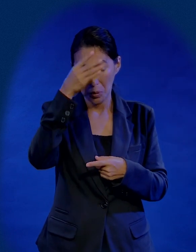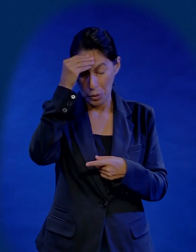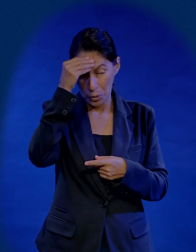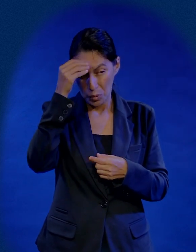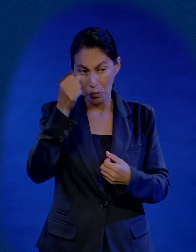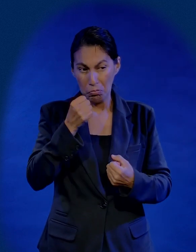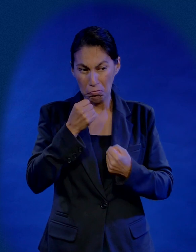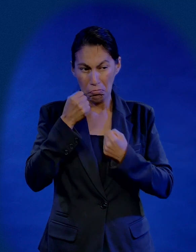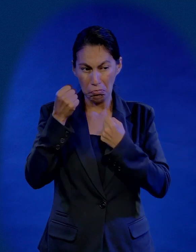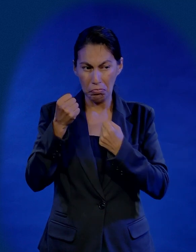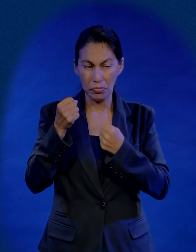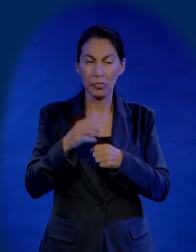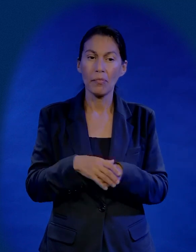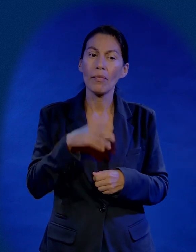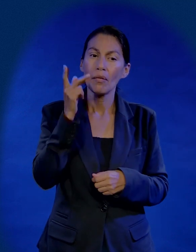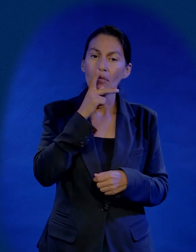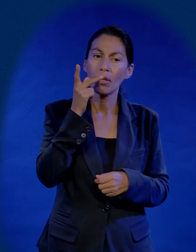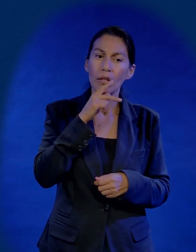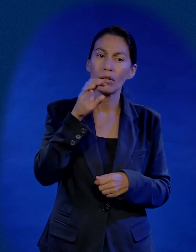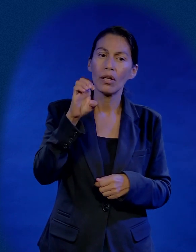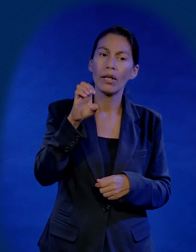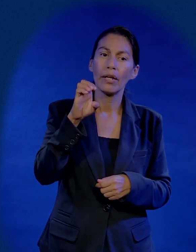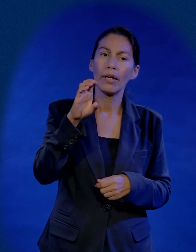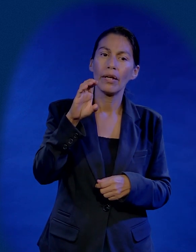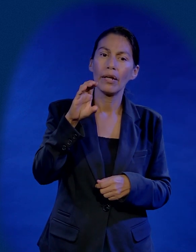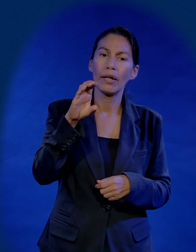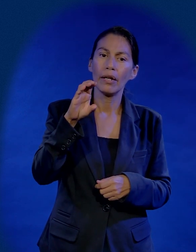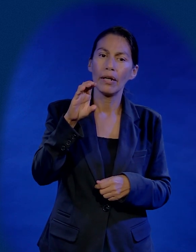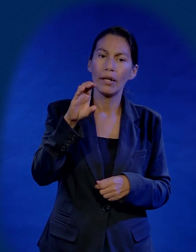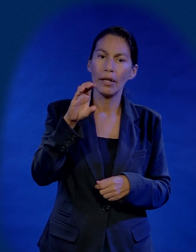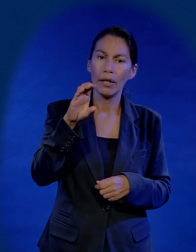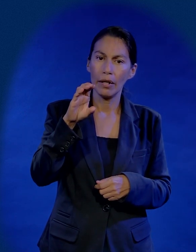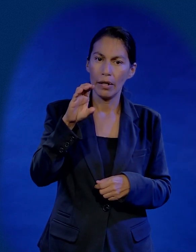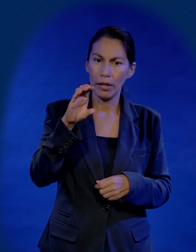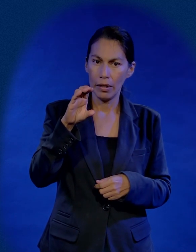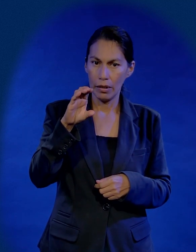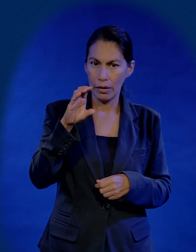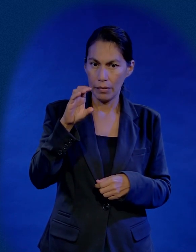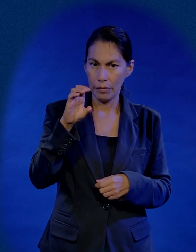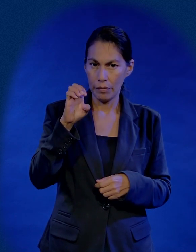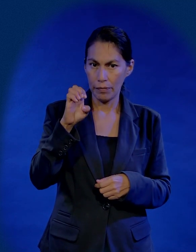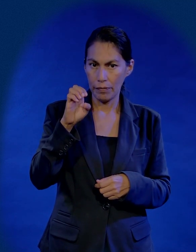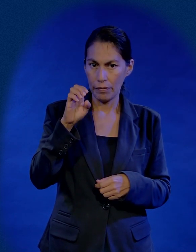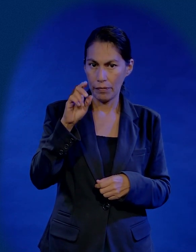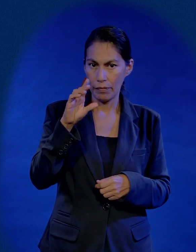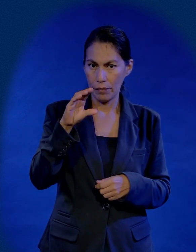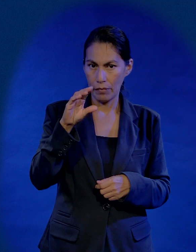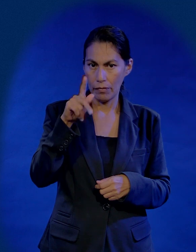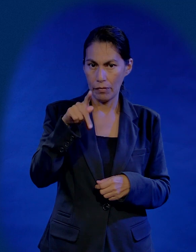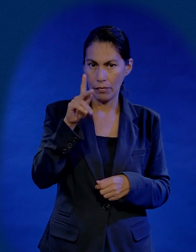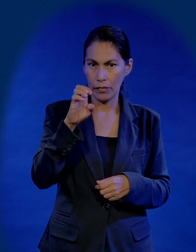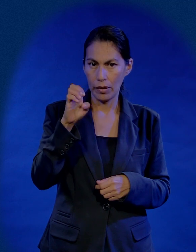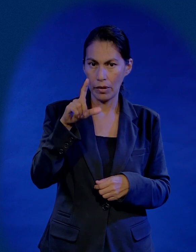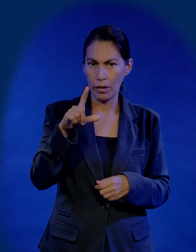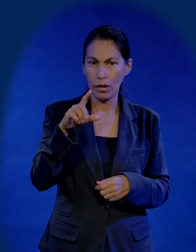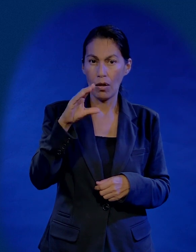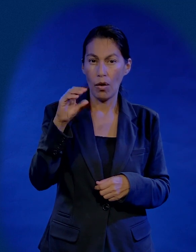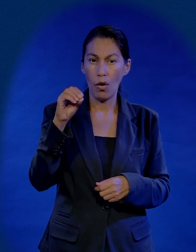era poder en mi vida yo recuerdo al profesor Ekel Collins traduciéndolo eso era poder en mi vida yo estaba en la secundaria